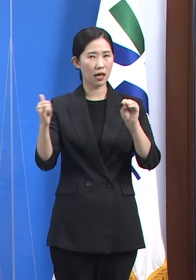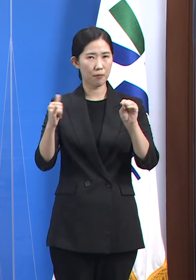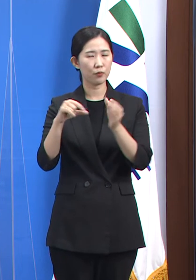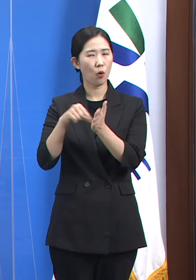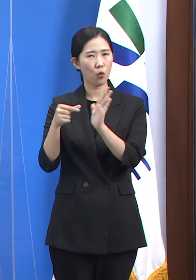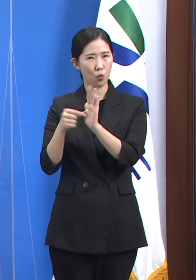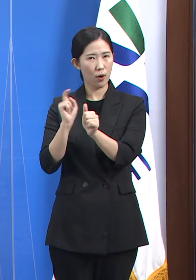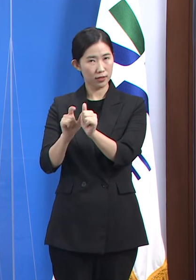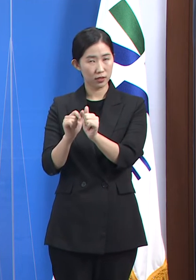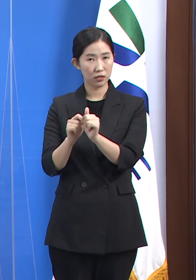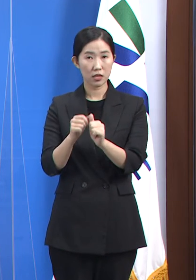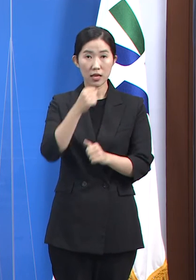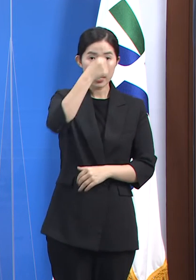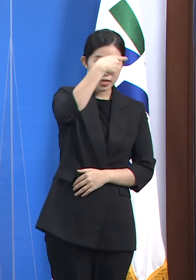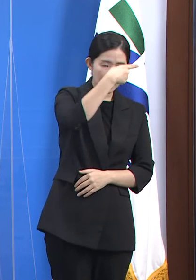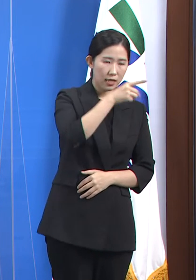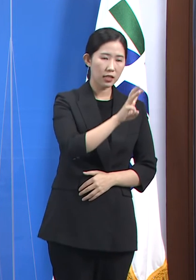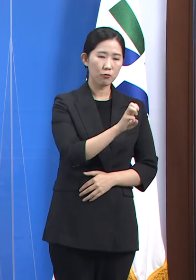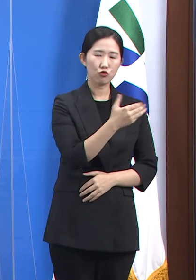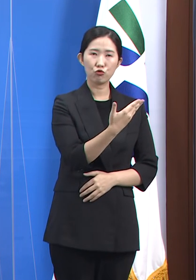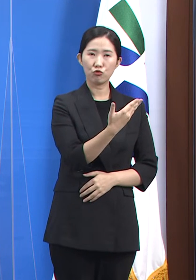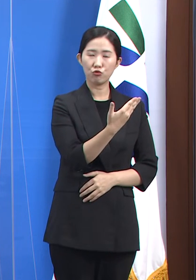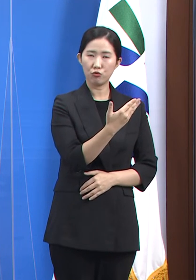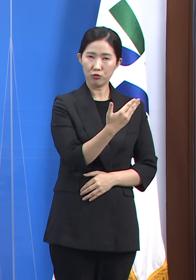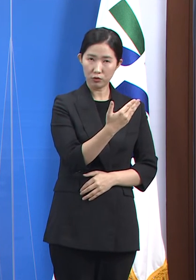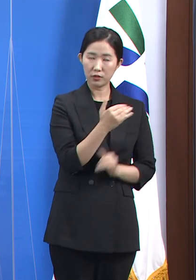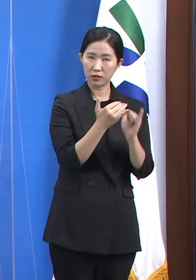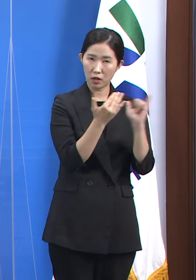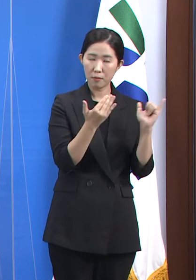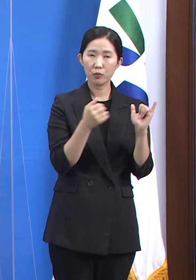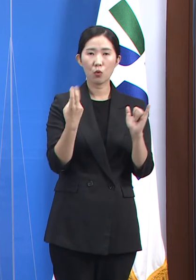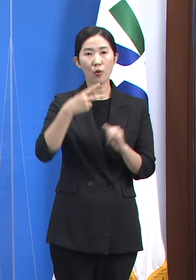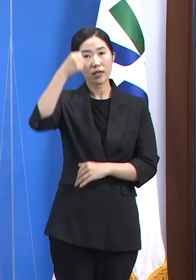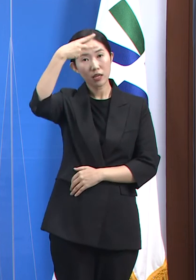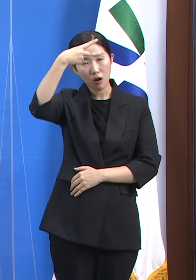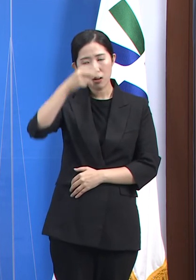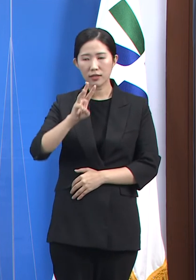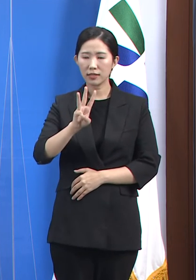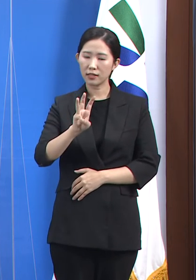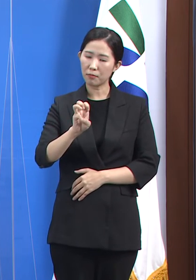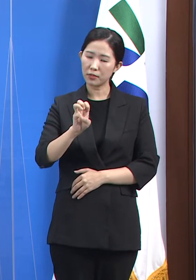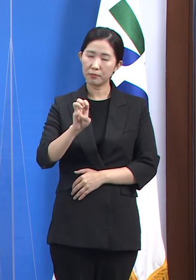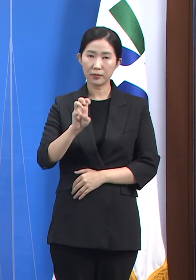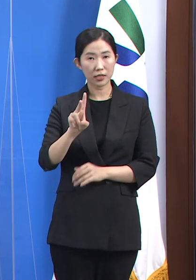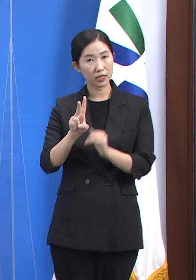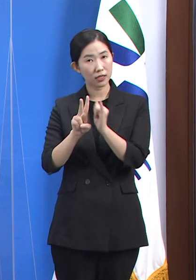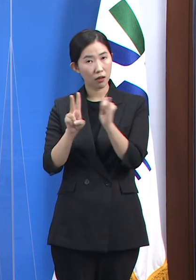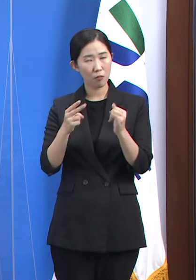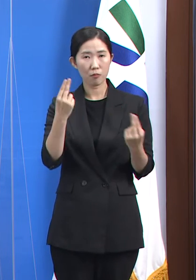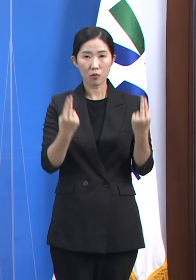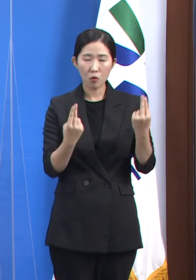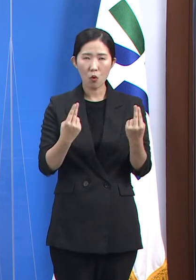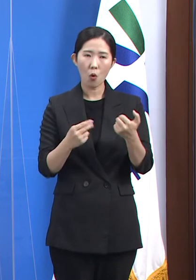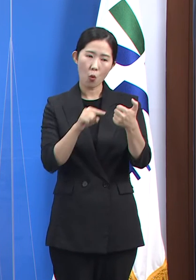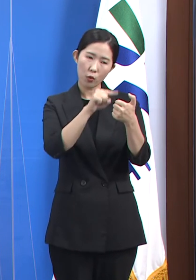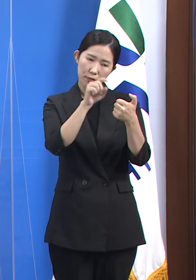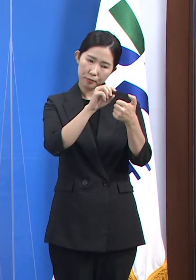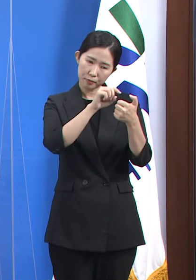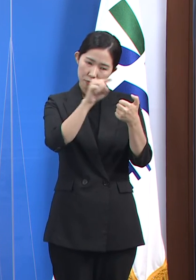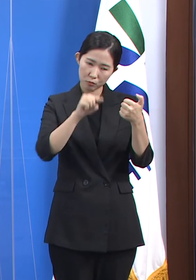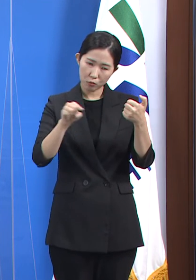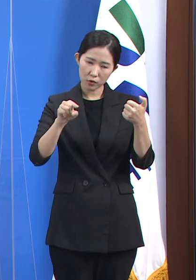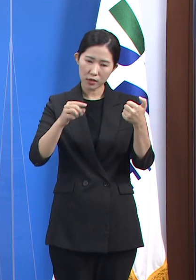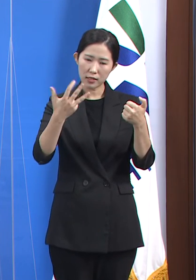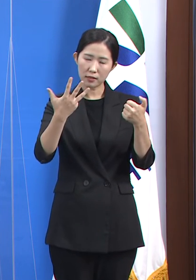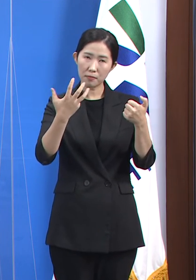1학년 학생 39.5명, 2학년 32.2명보다 50에서 82% 적은 것으로 나타났습니다.